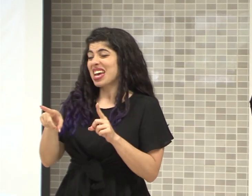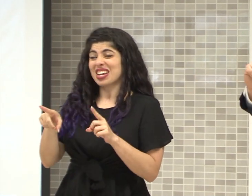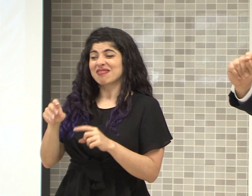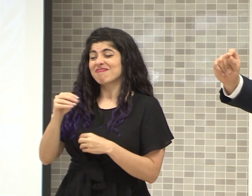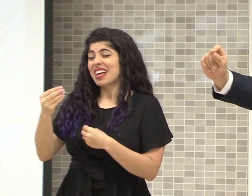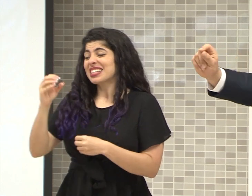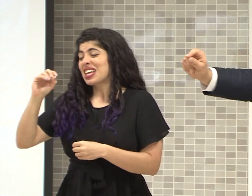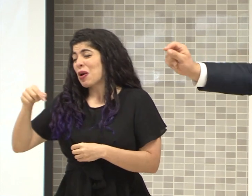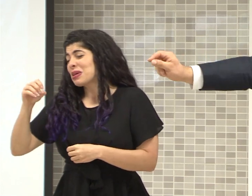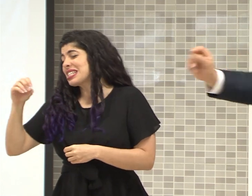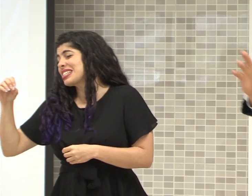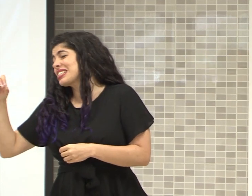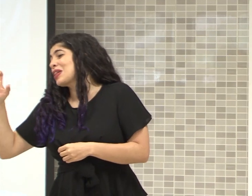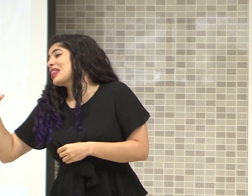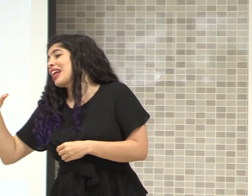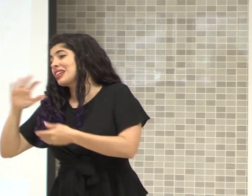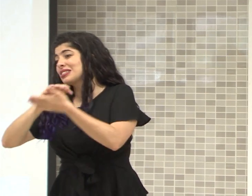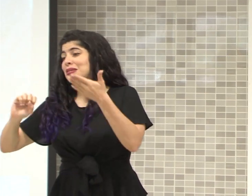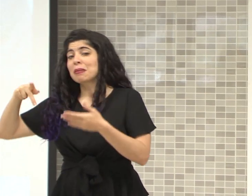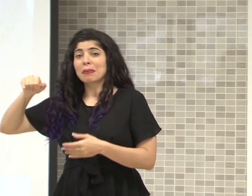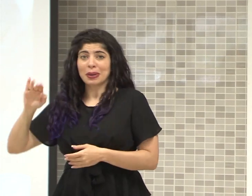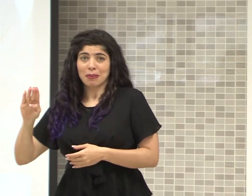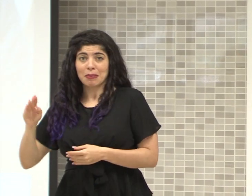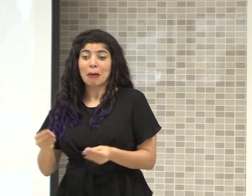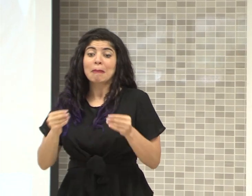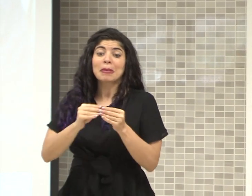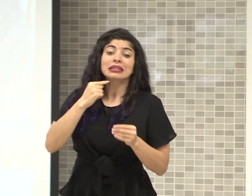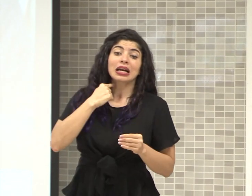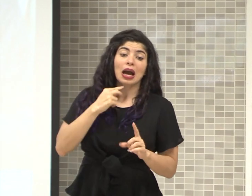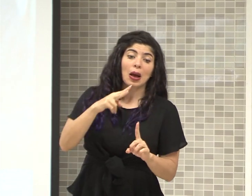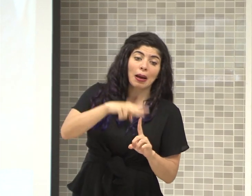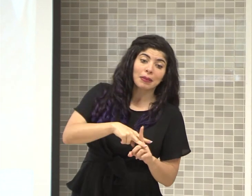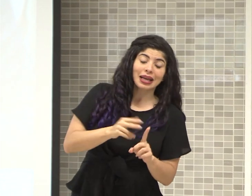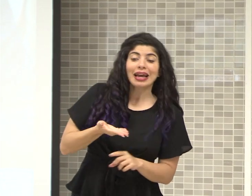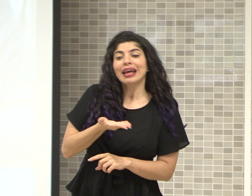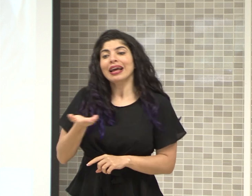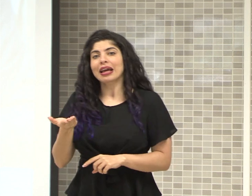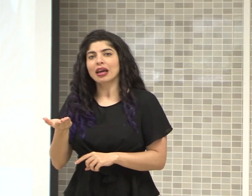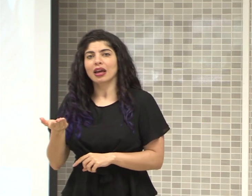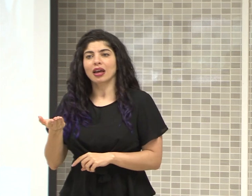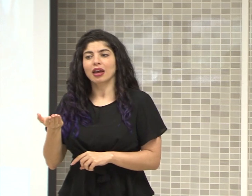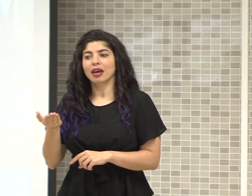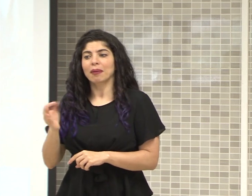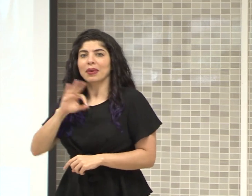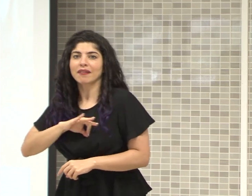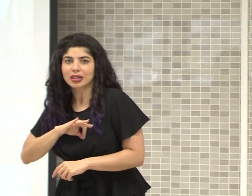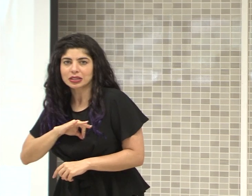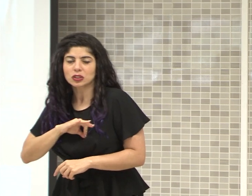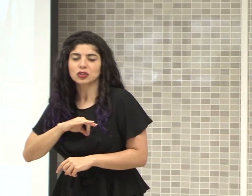,0000003 del PIB, cuesta más implementarla que lo que da.